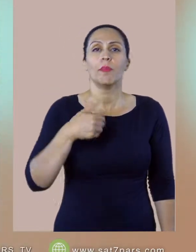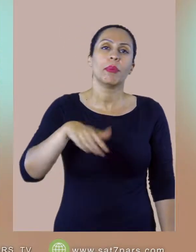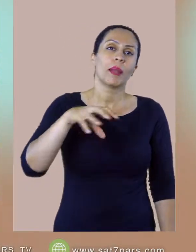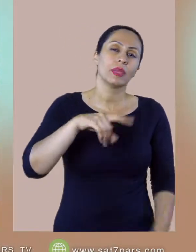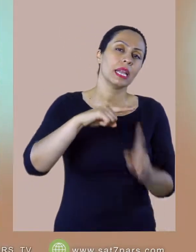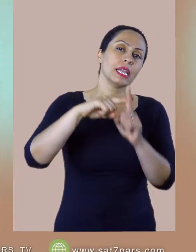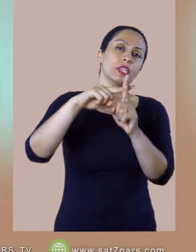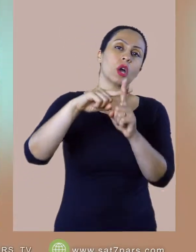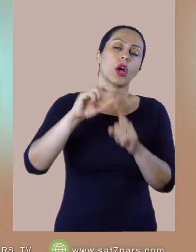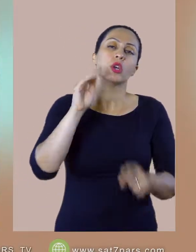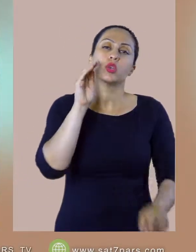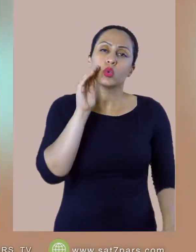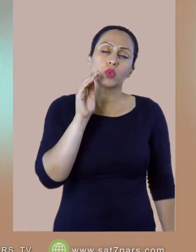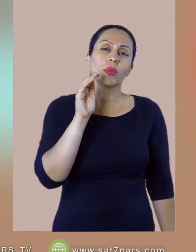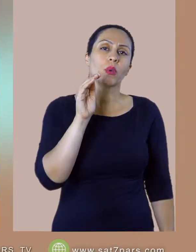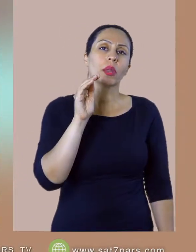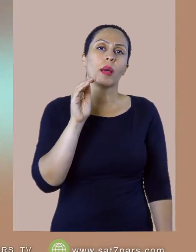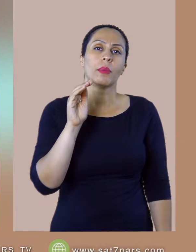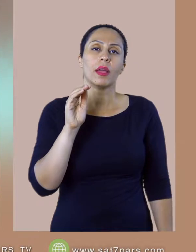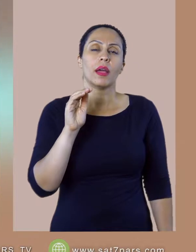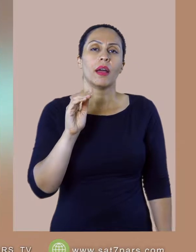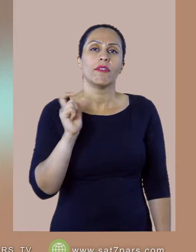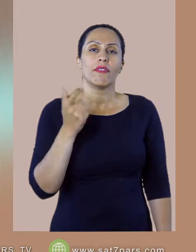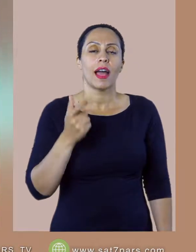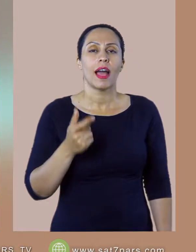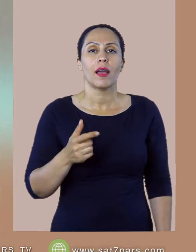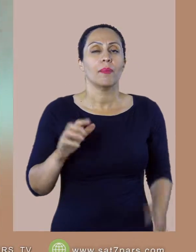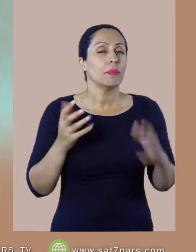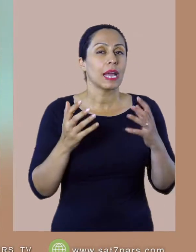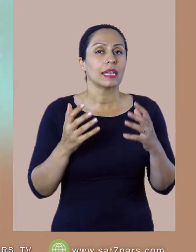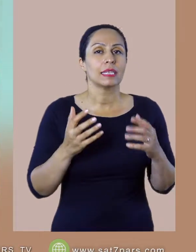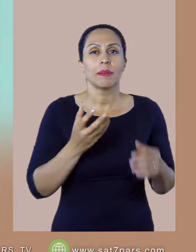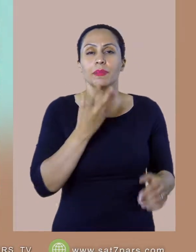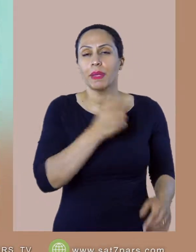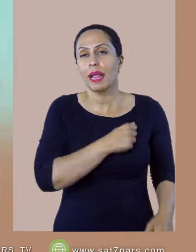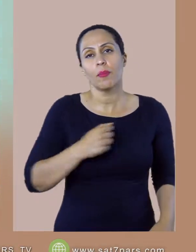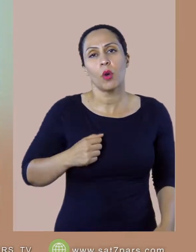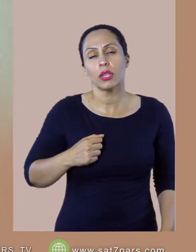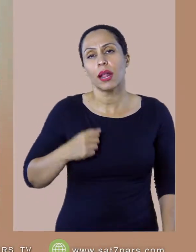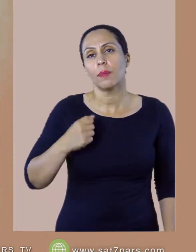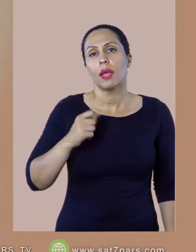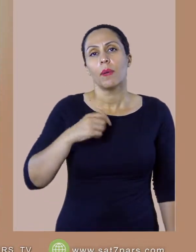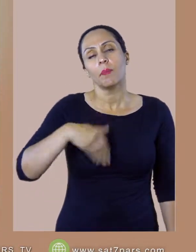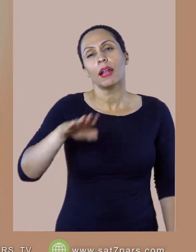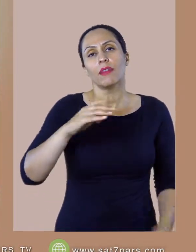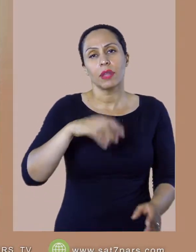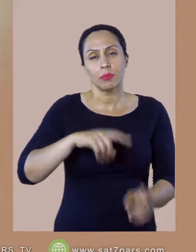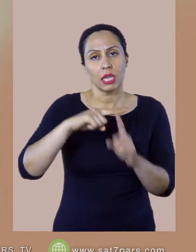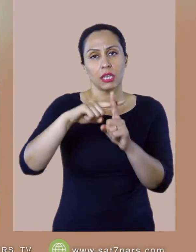سرود بخونم حالا از ترس پدر مادر میرفتم کلیسا ولی حتی اونجا که بودم سرود نمیخوندم چون میگفتم که این درویه منی که